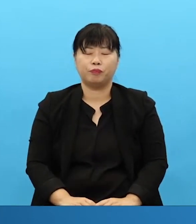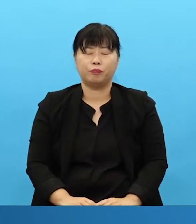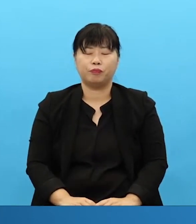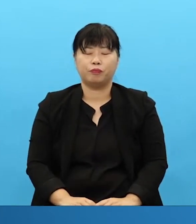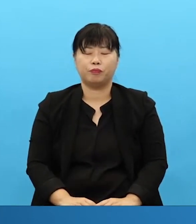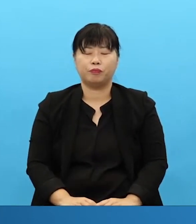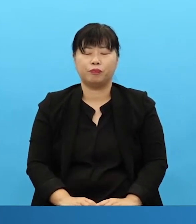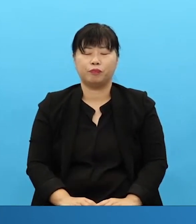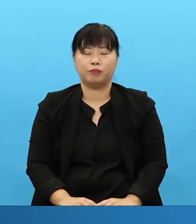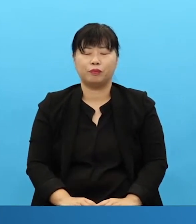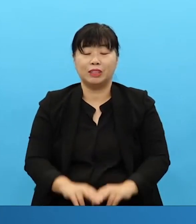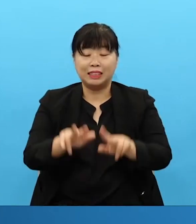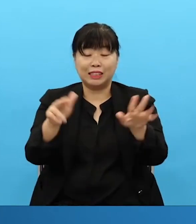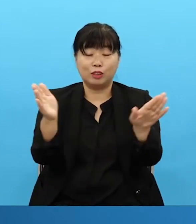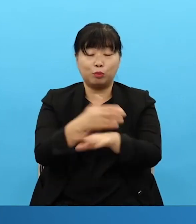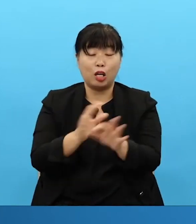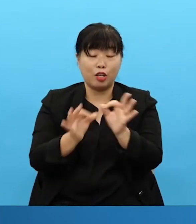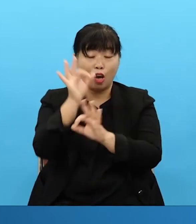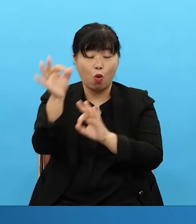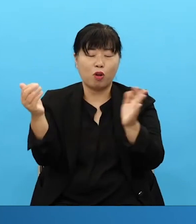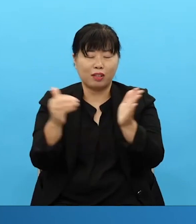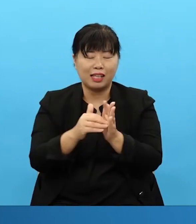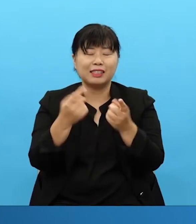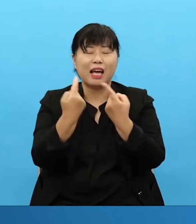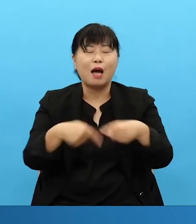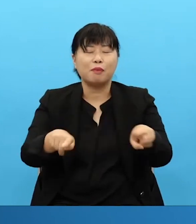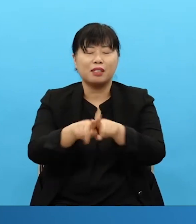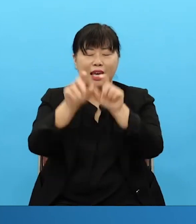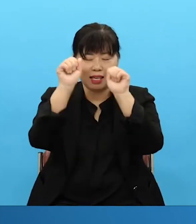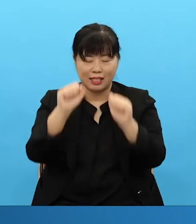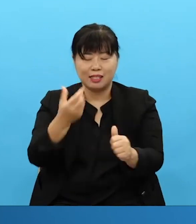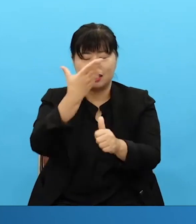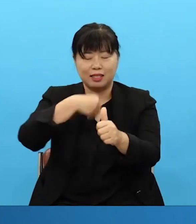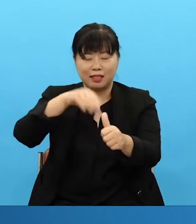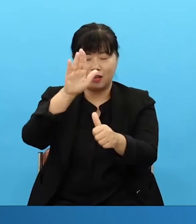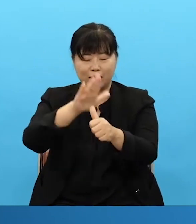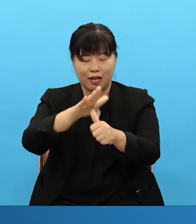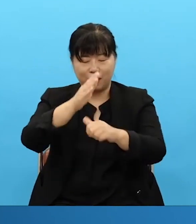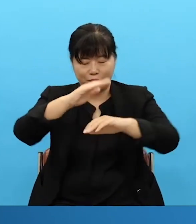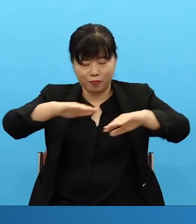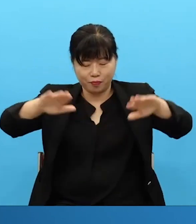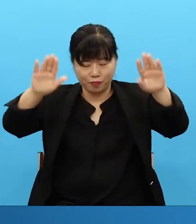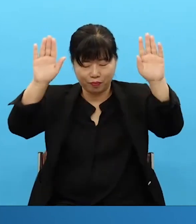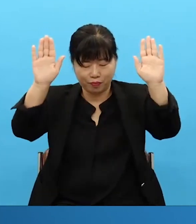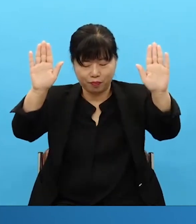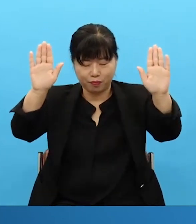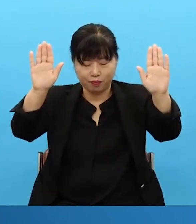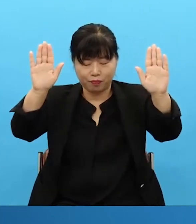지금부터 영원까지 함께 계실지어다 아멘 아멘 아멘